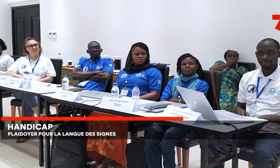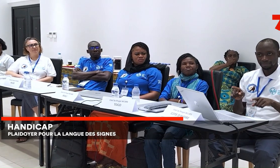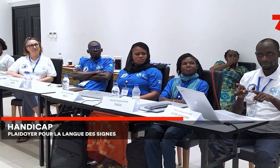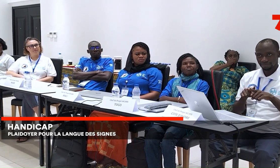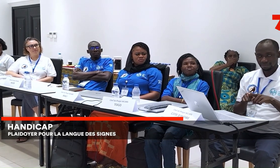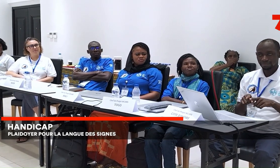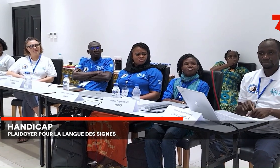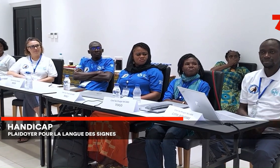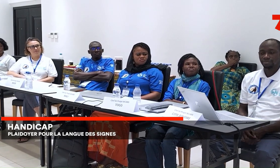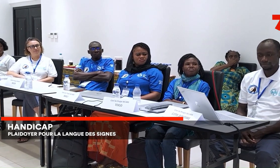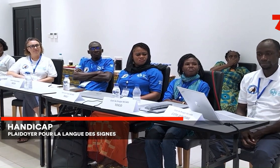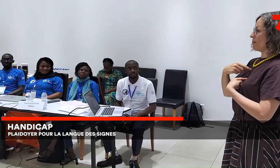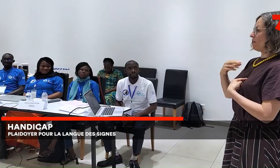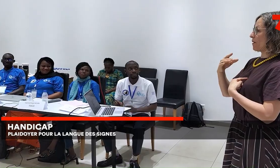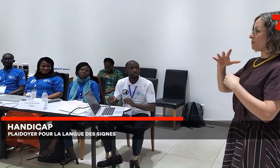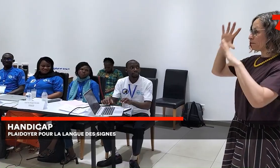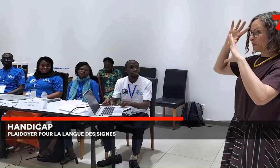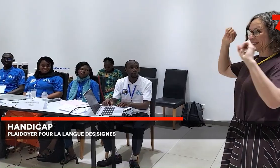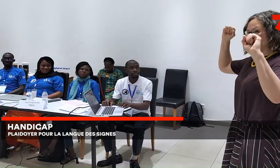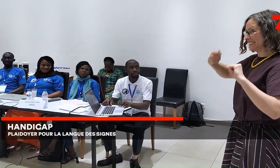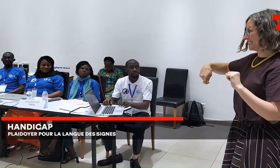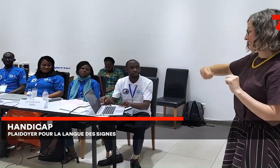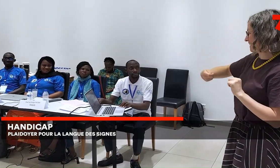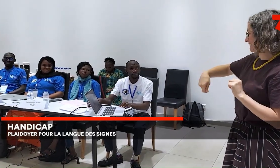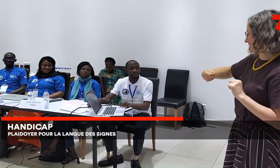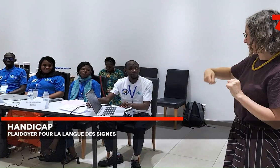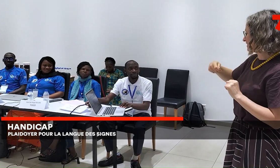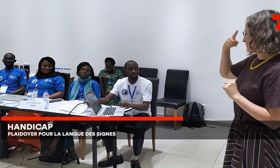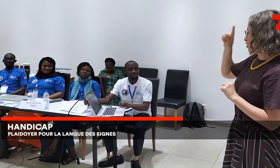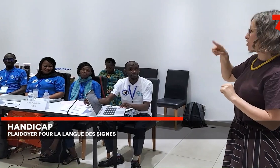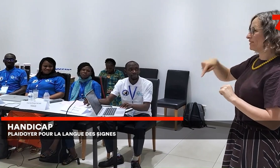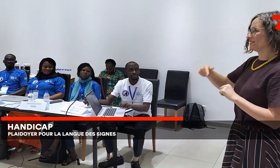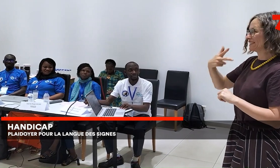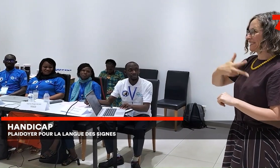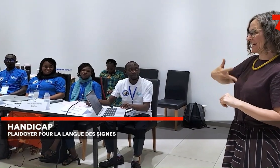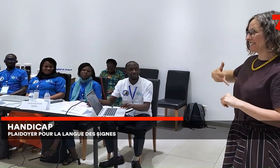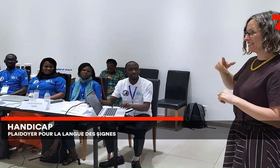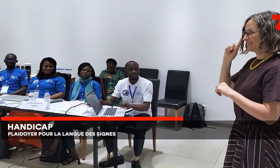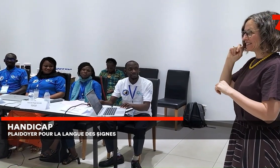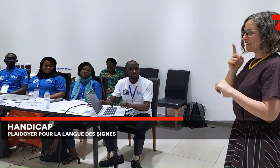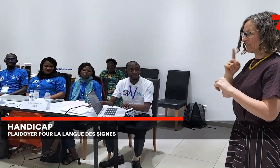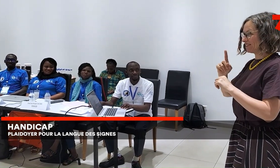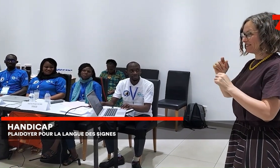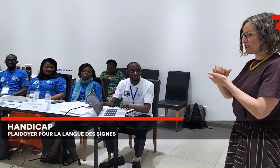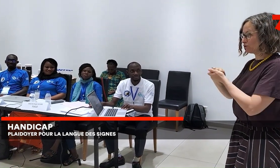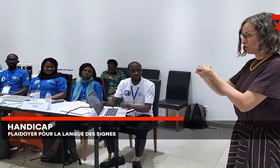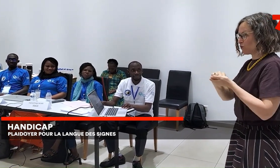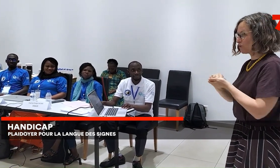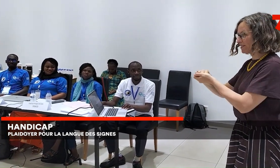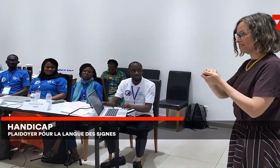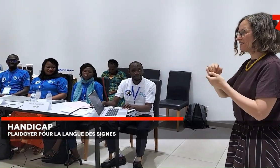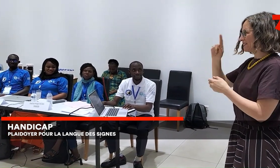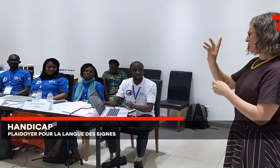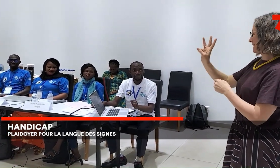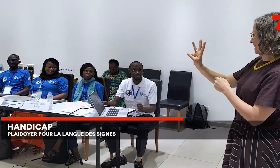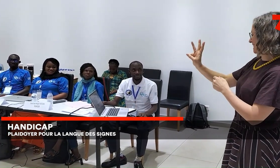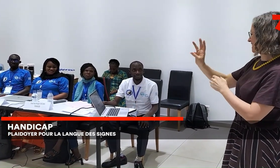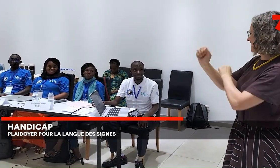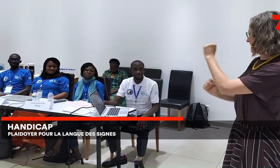cours de ce forum initié par la Fédération Mondiale des Sourds. L'objectif étant de leur permettre de défendre les droits de l'homme des personnes sourdes.